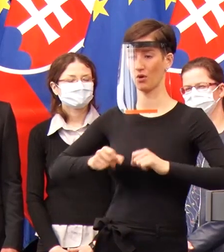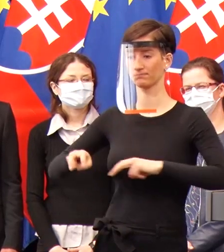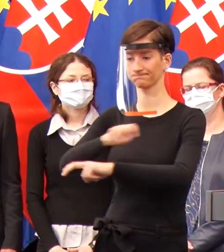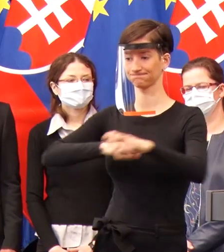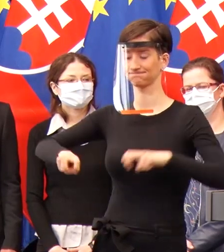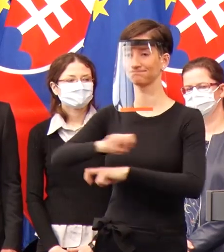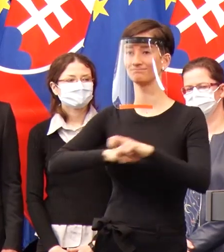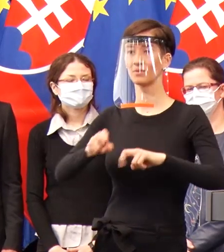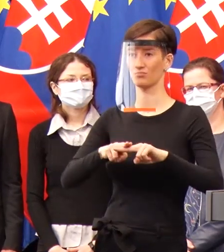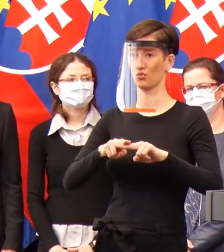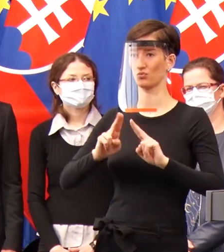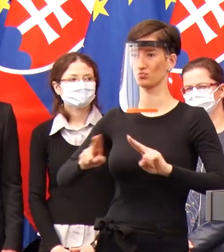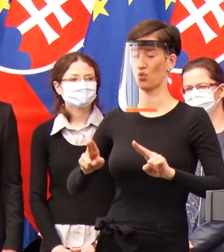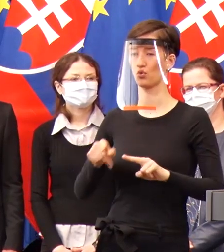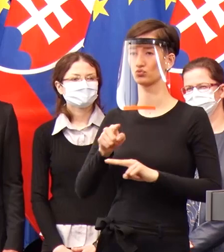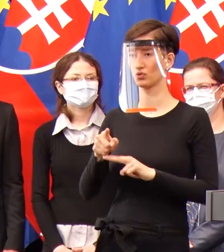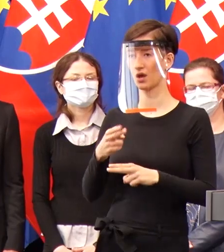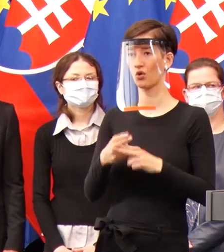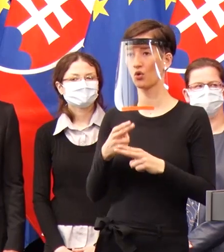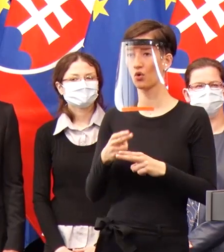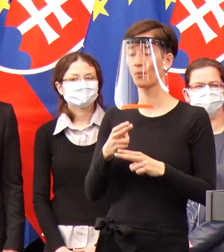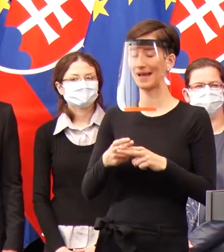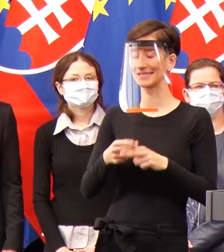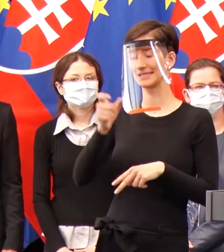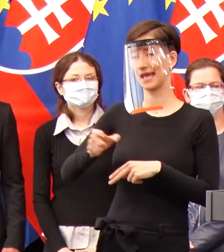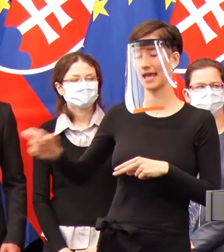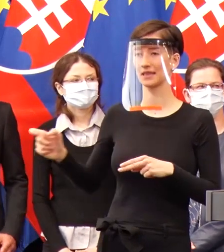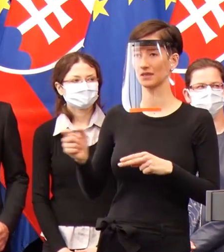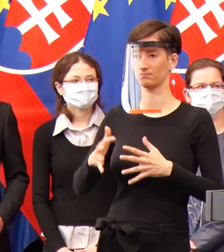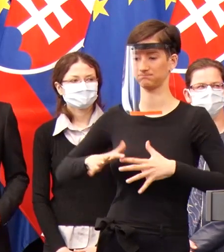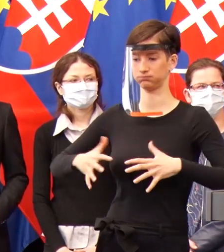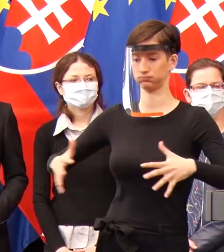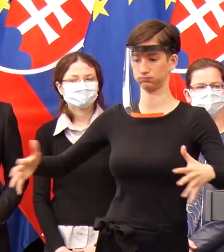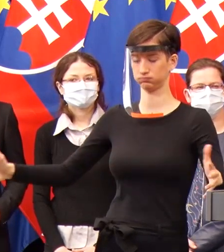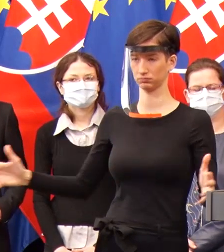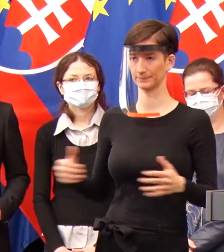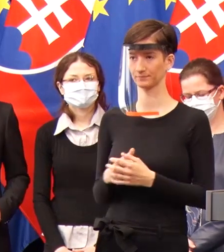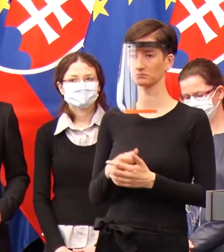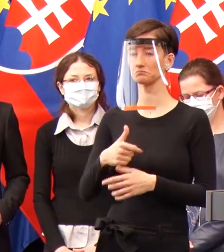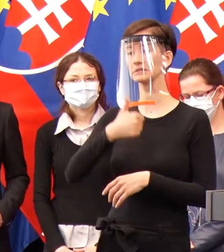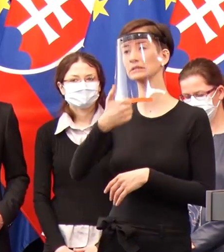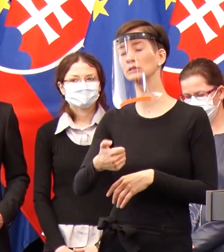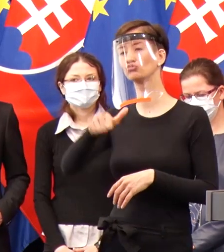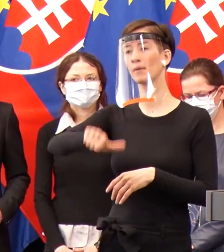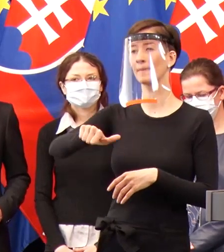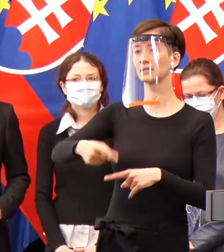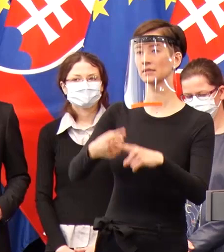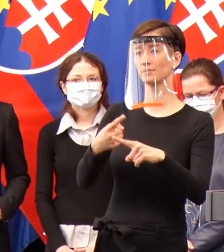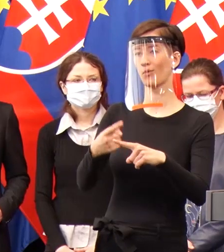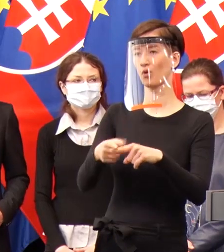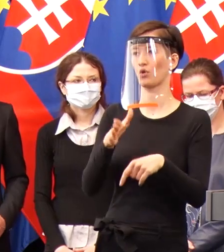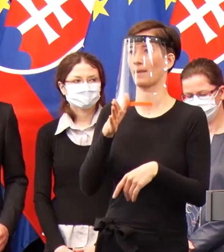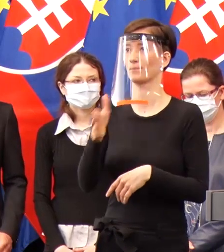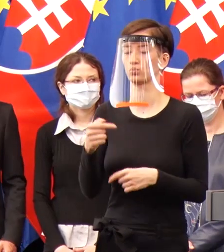zložitá problematika a žiadny vedec vám teraz nepovie presne, čo sa bude zdiať o týždeň, o mesiac, o pôl roka. To jednoducho nikto nevie.